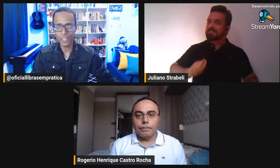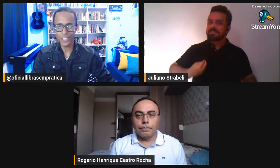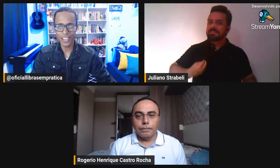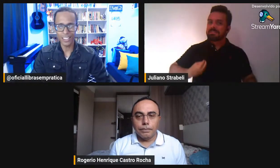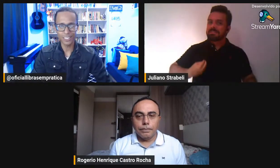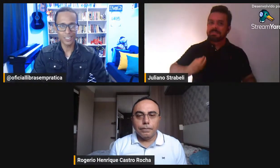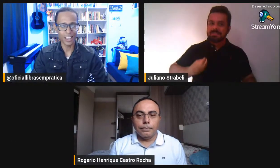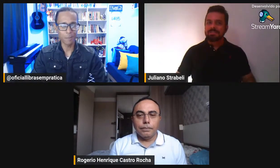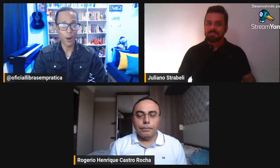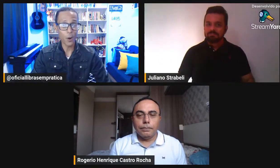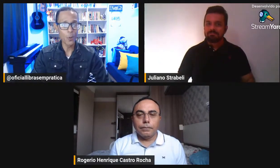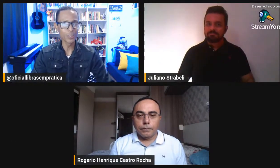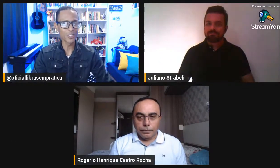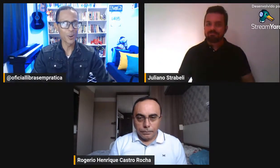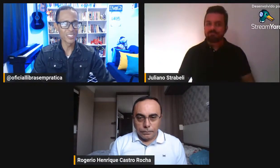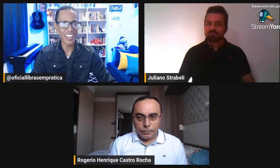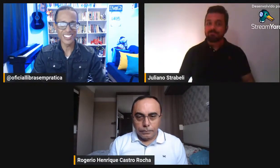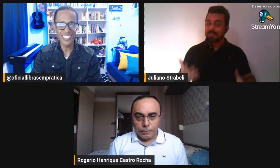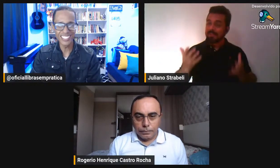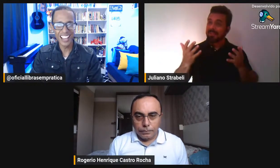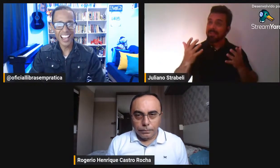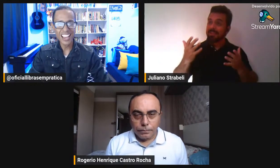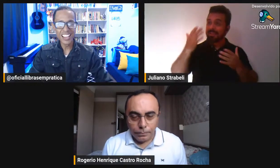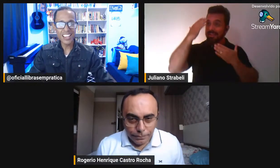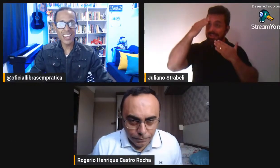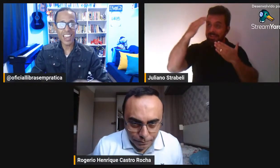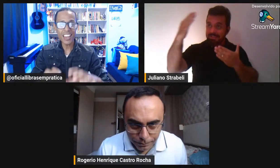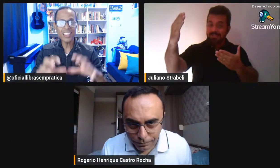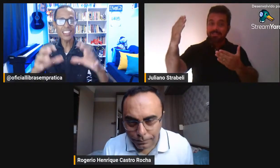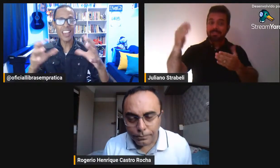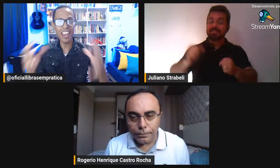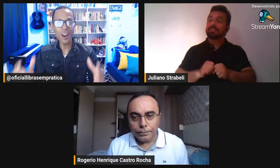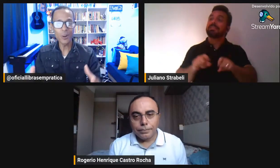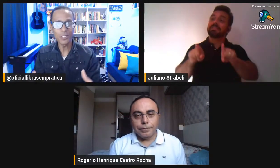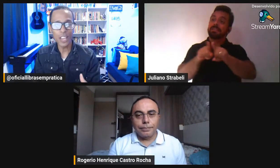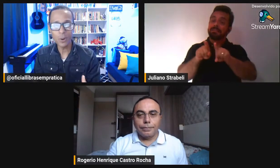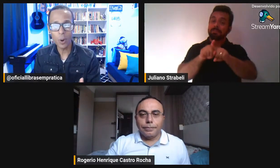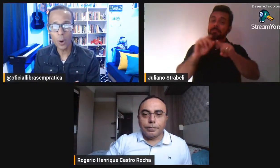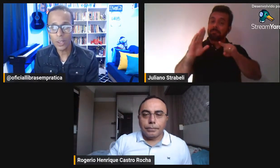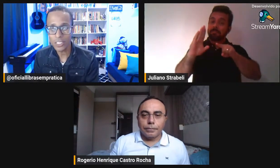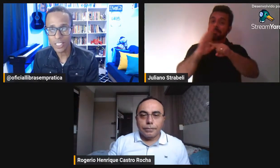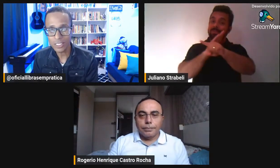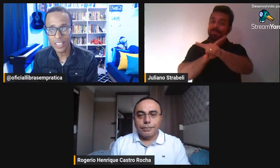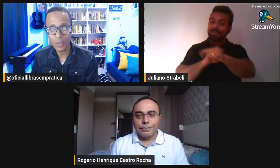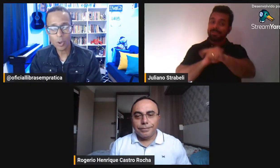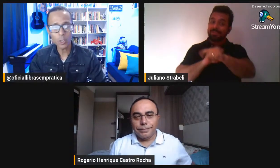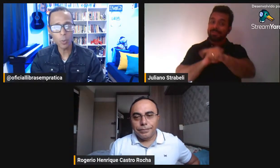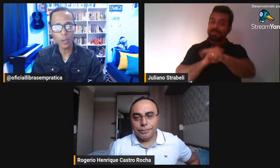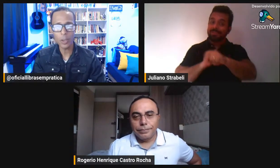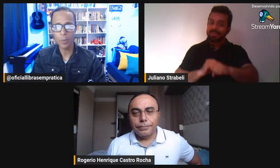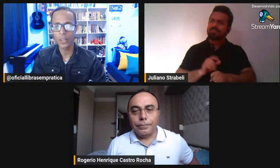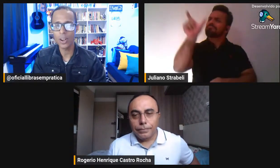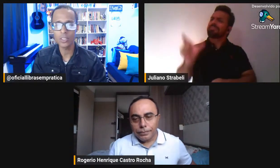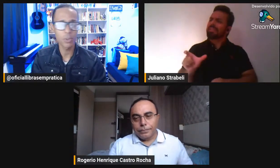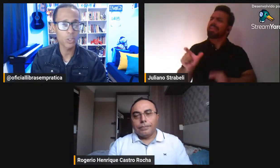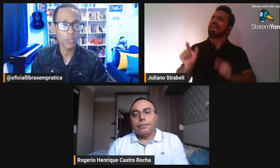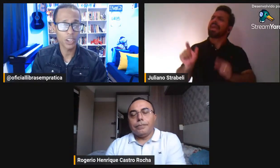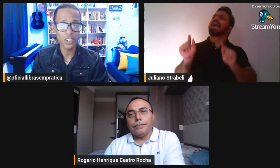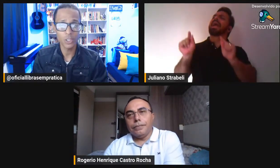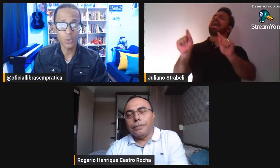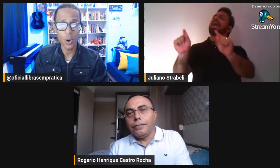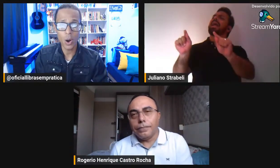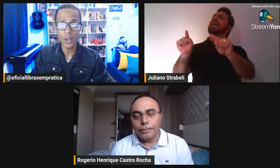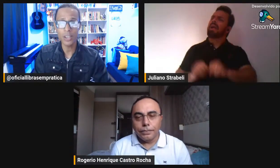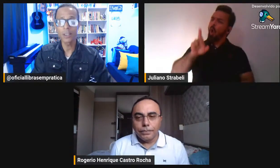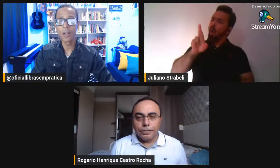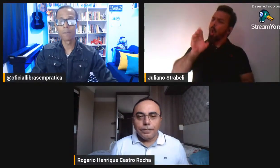cara, já deixar aquela pergunta de roteiro, né? Quem é Rogério Rocha? Conte um pouquinho para nós sobre a sua